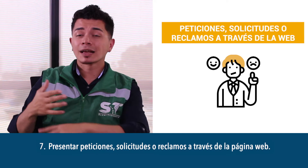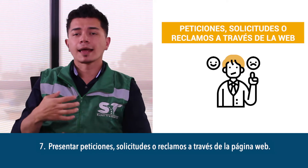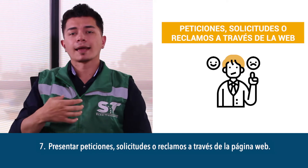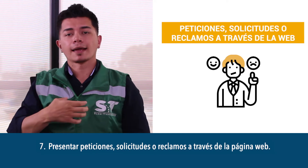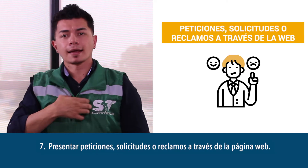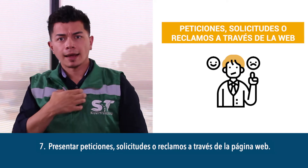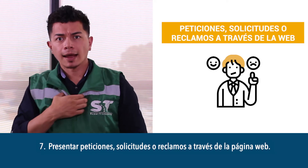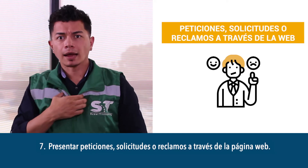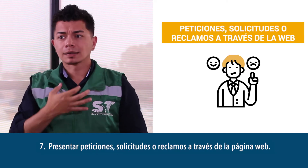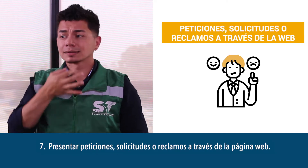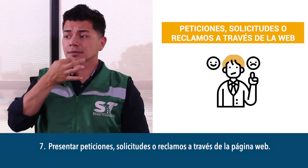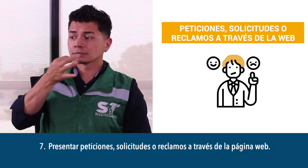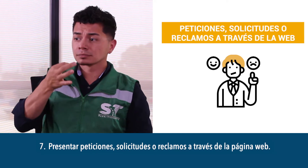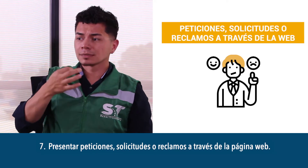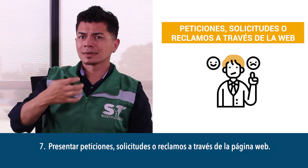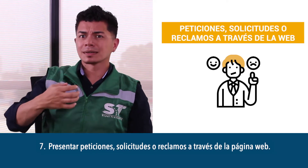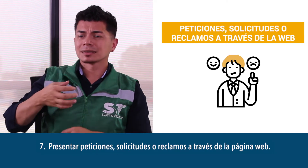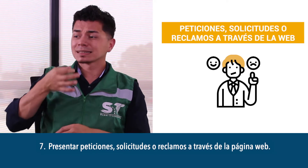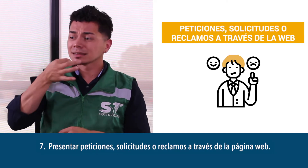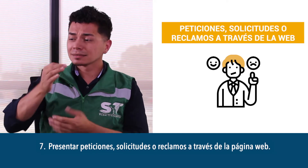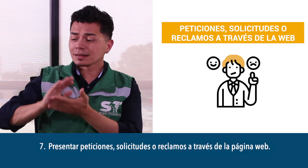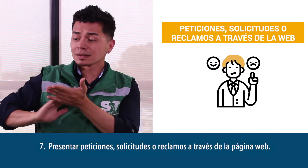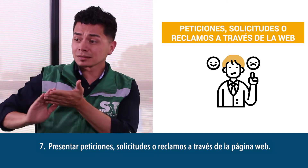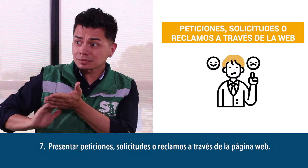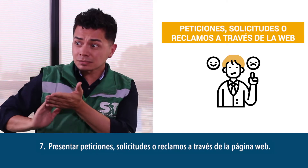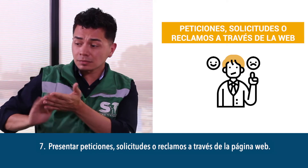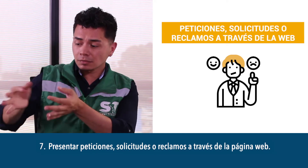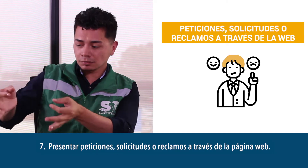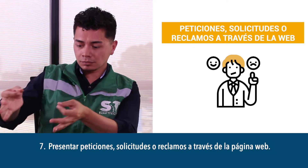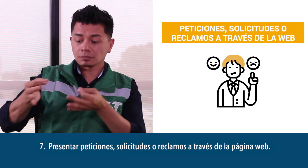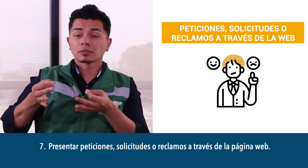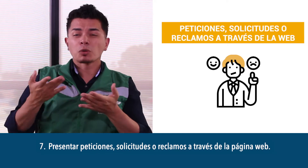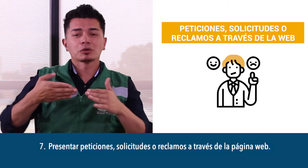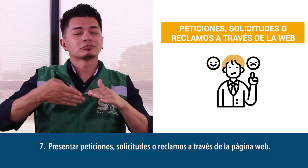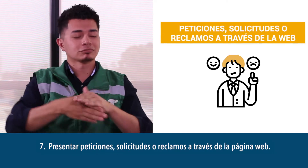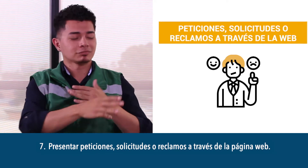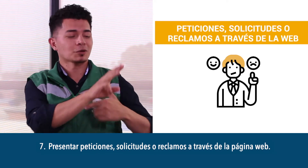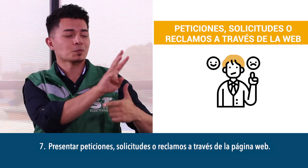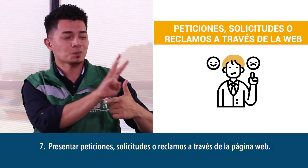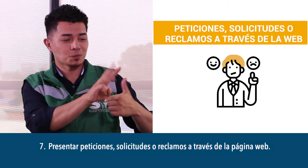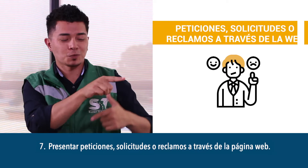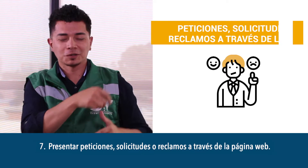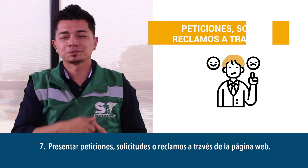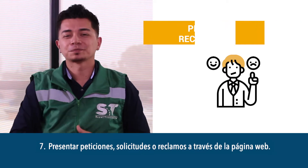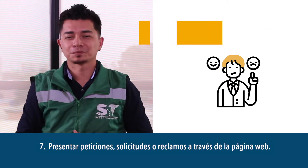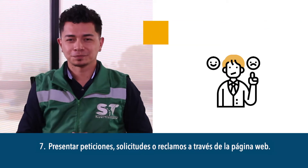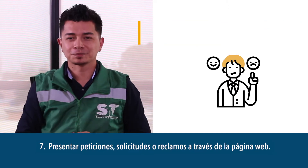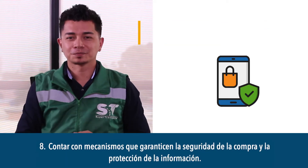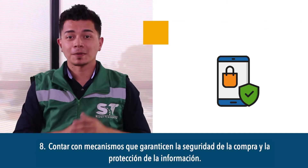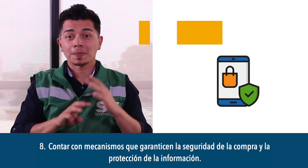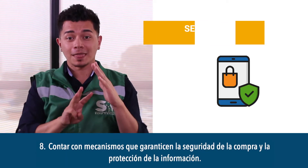7º presentar peticiones solicitudes o reclamos a través de la página web